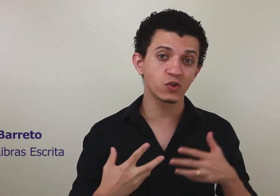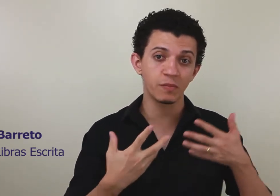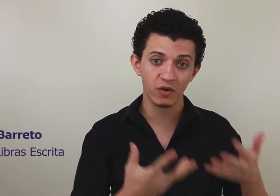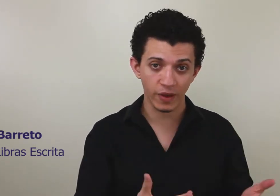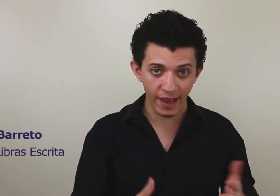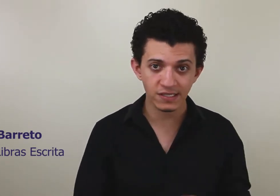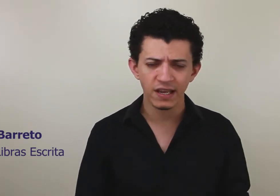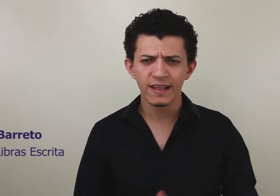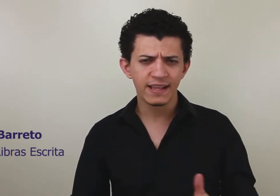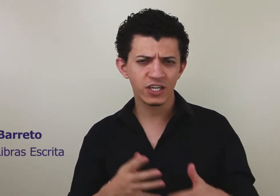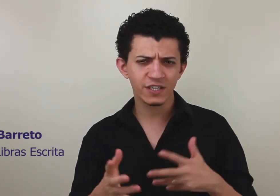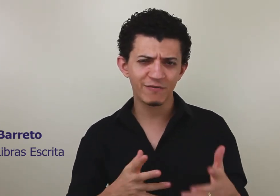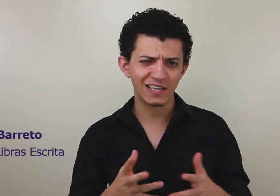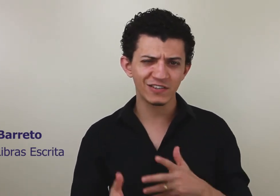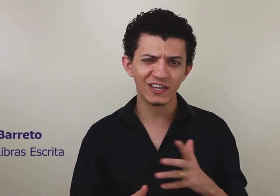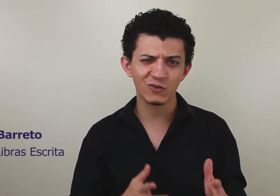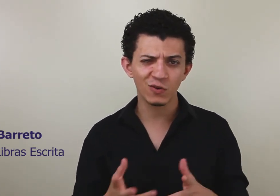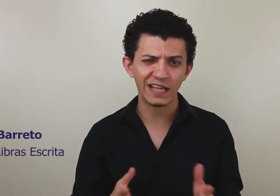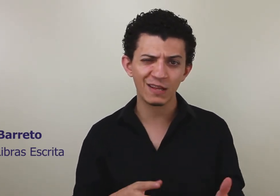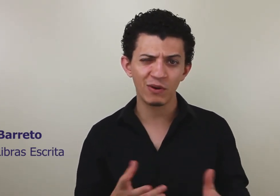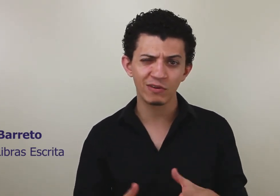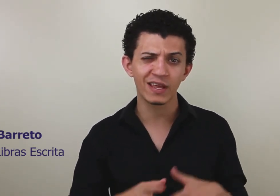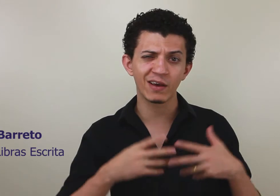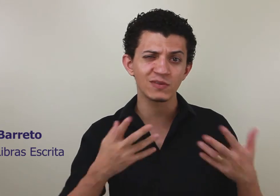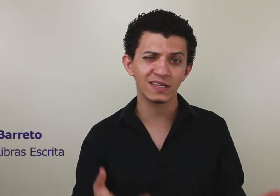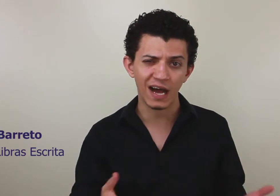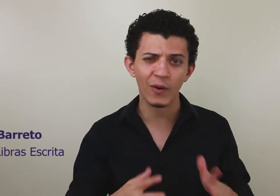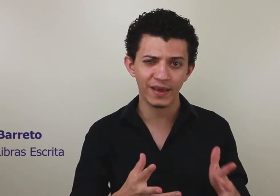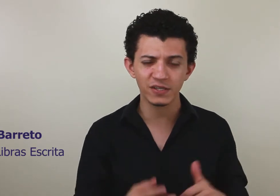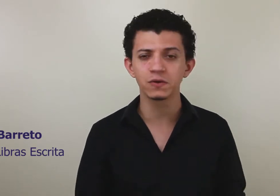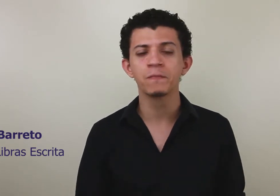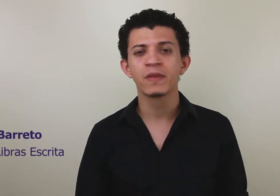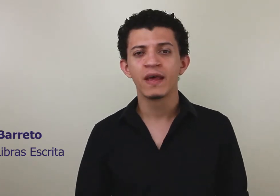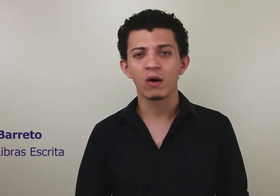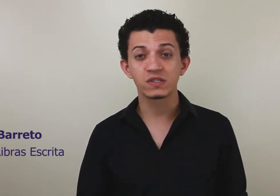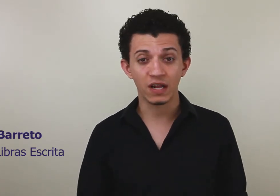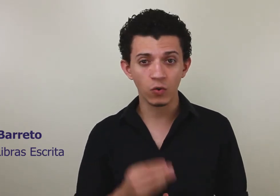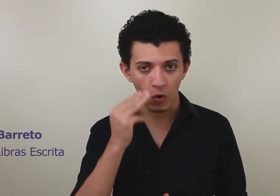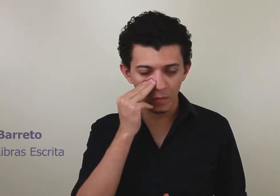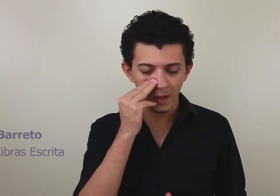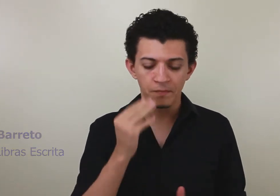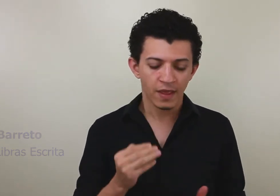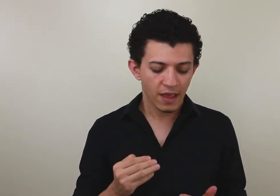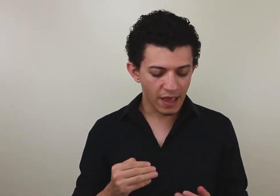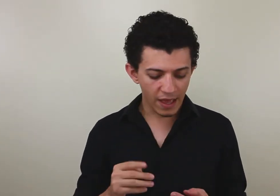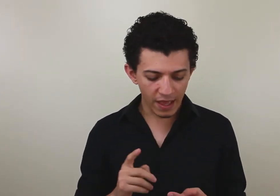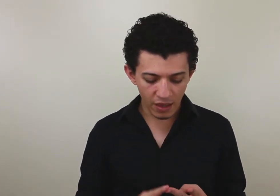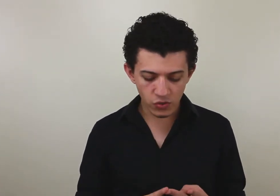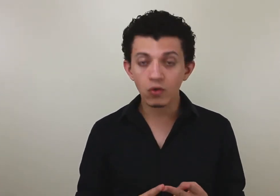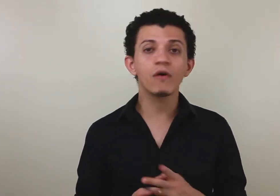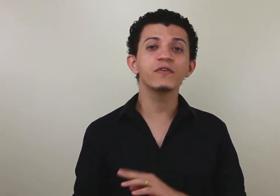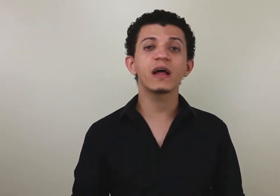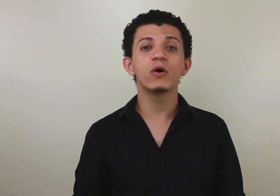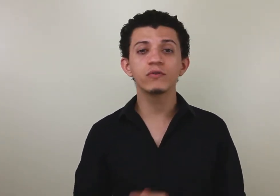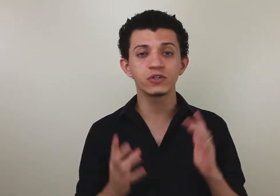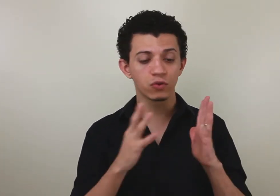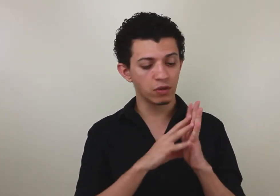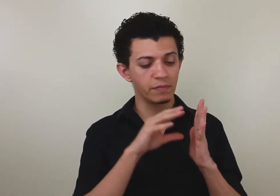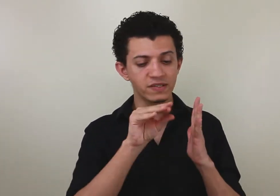estuda me conhece. Tem gente que às vezes faz um contato perguntando o que é um sinal, é isso, é um sinal nome. E eu sou cofundador do Instituto Libras